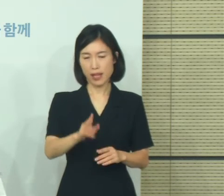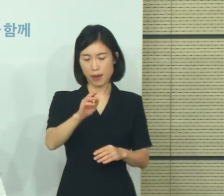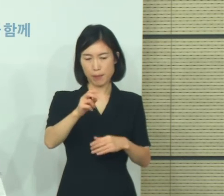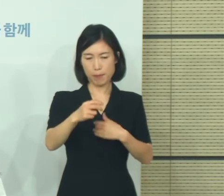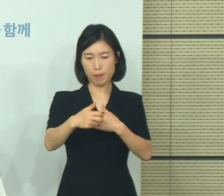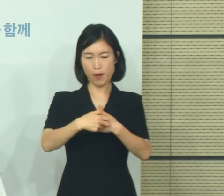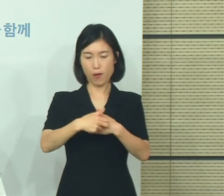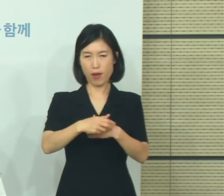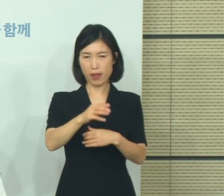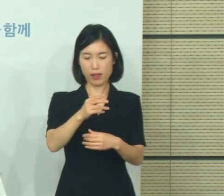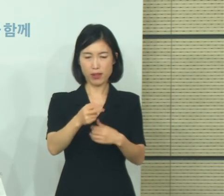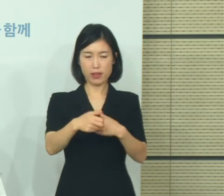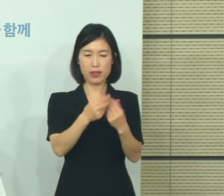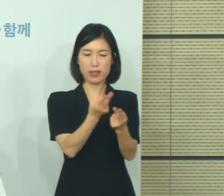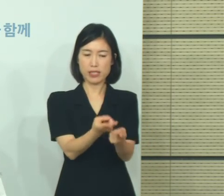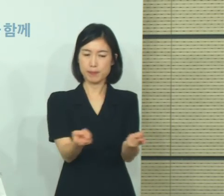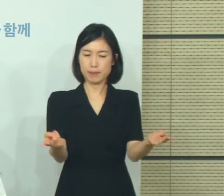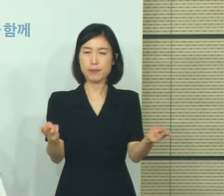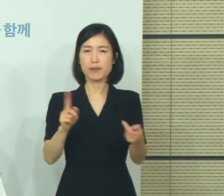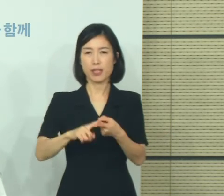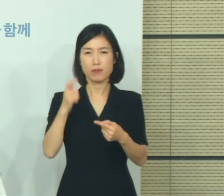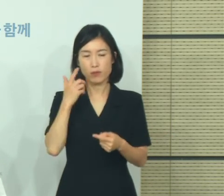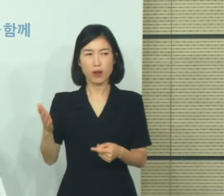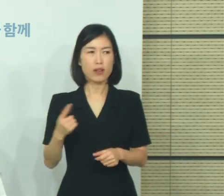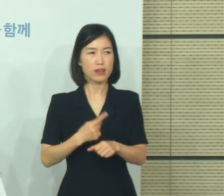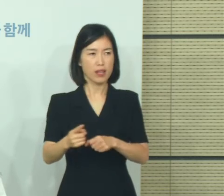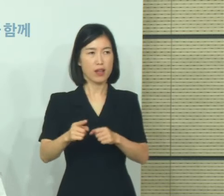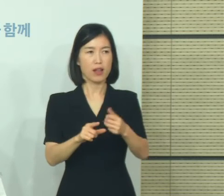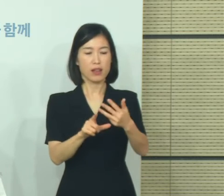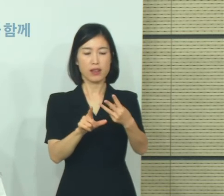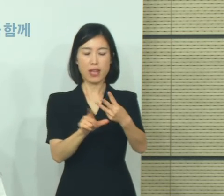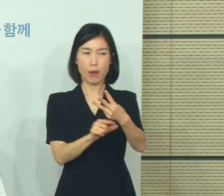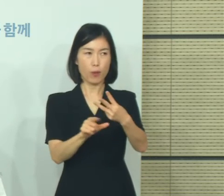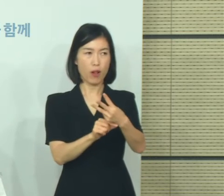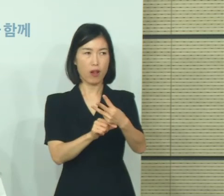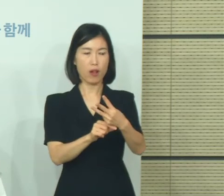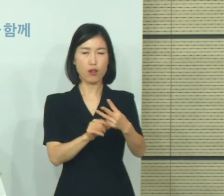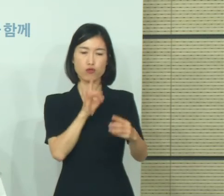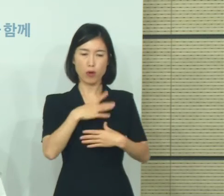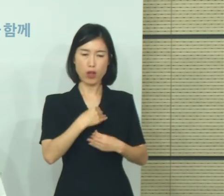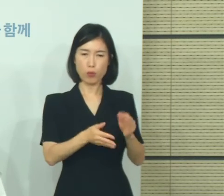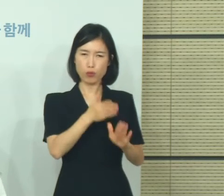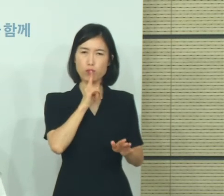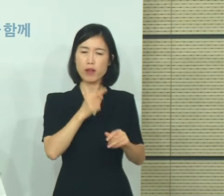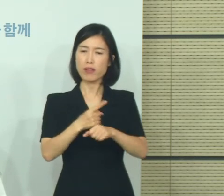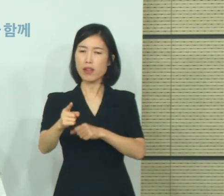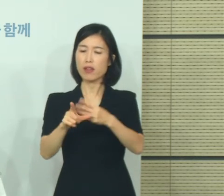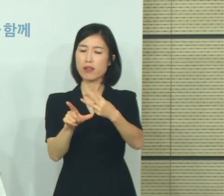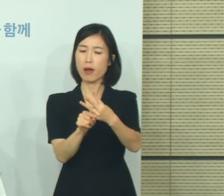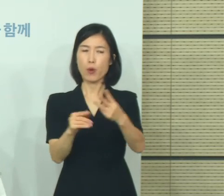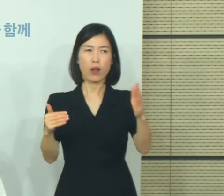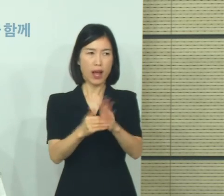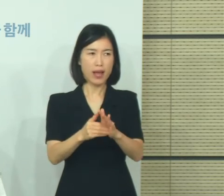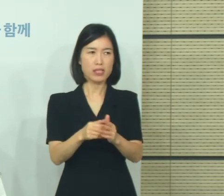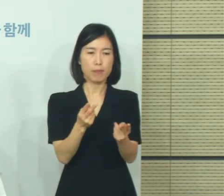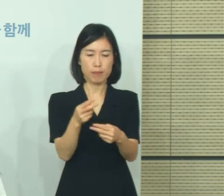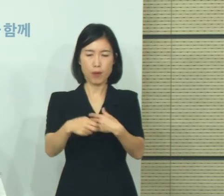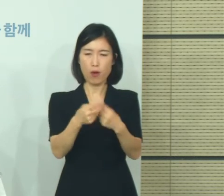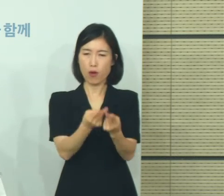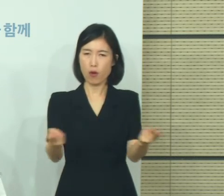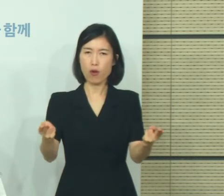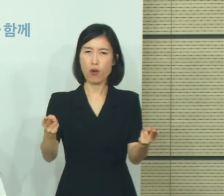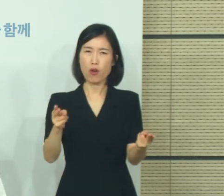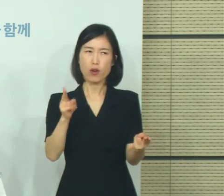질의입니다. 중대본에서 내년 3월까지 416병상을 확대해야 할 계획이라고 밝혔습니다. 중환자